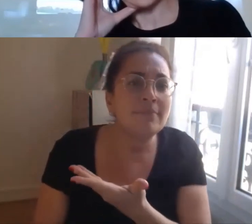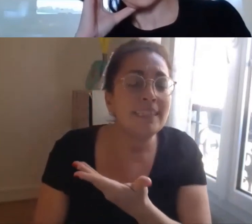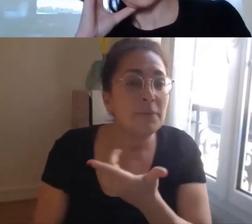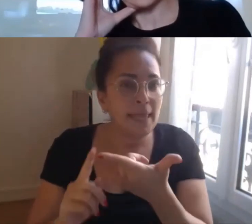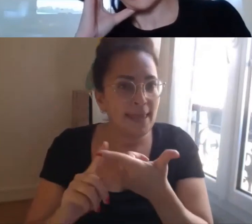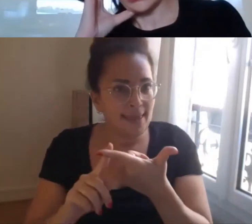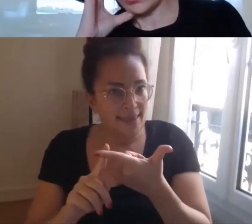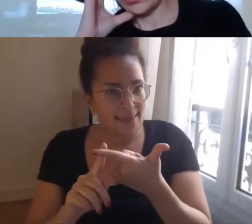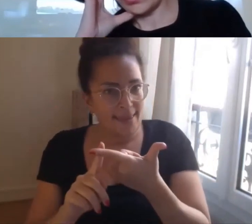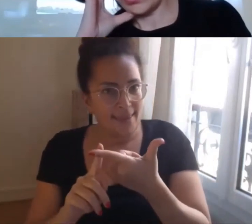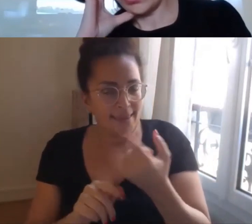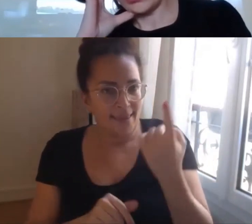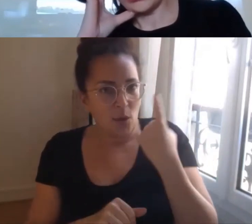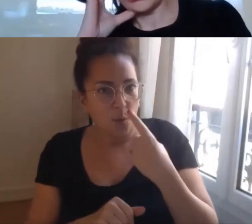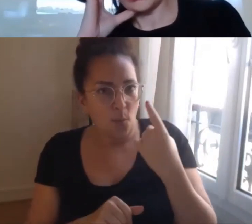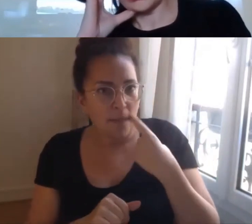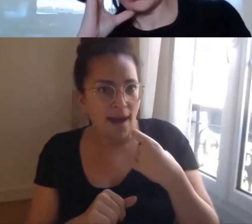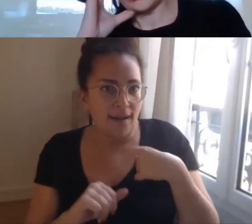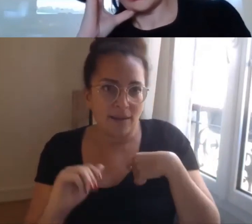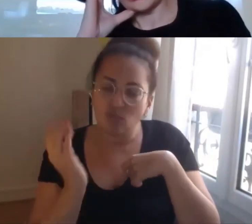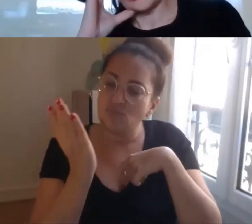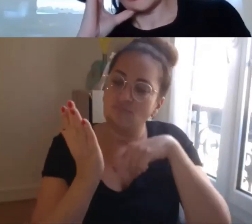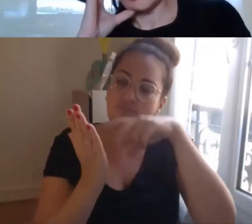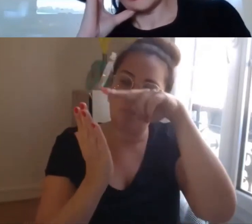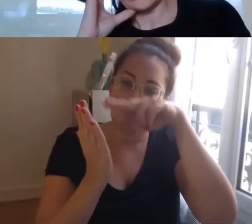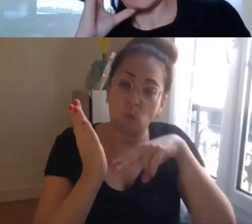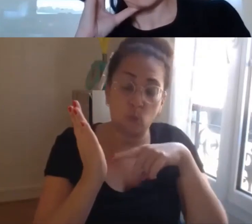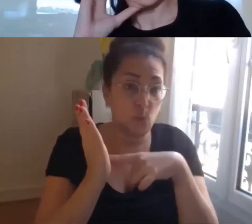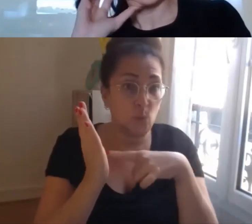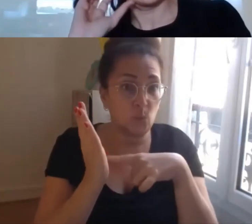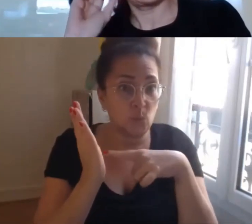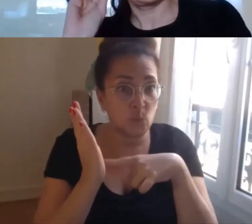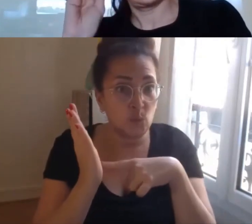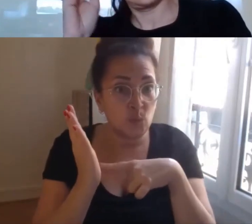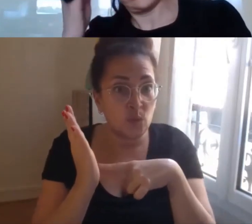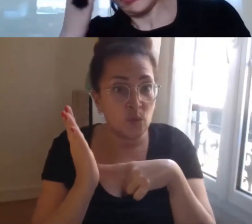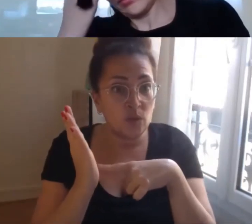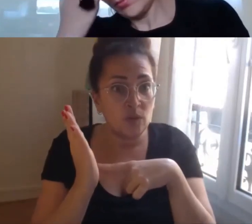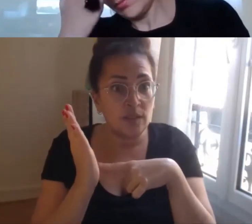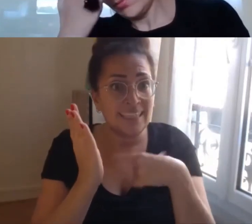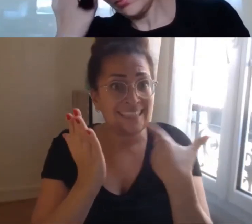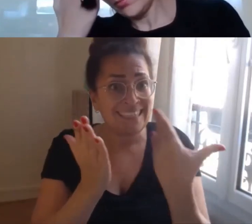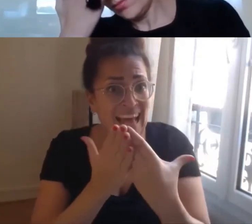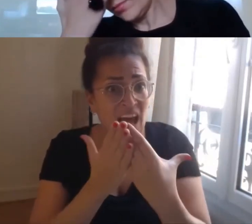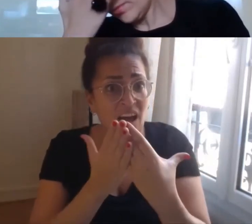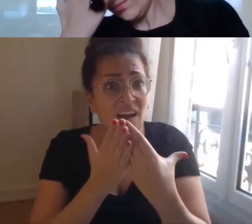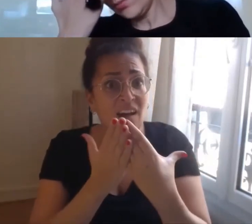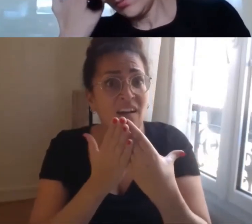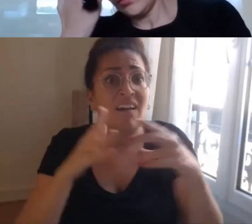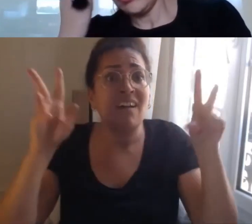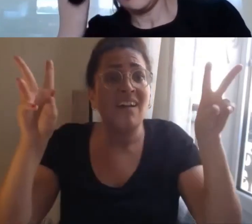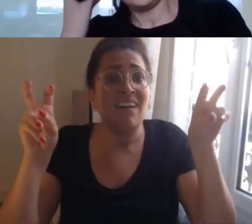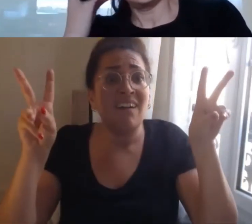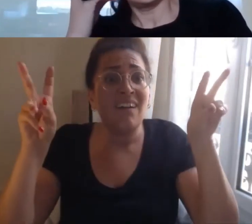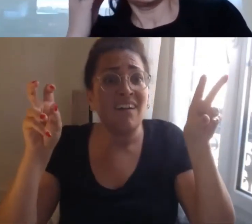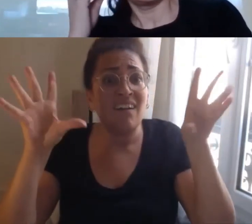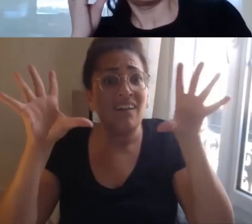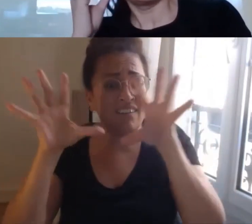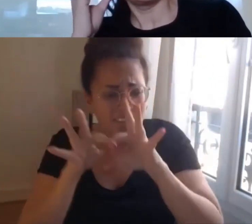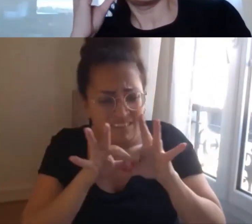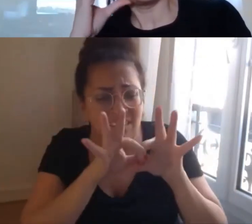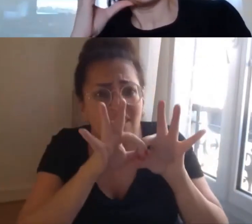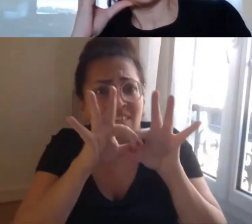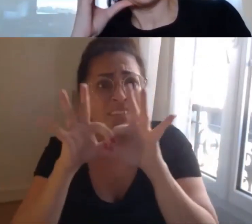le caractère essentiel de la fraternité de l'aide que l'on apporte